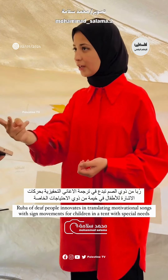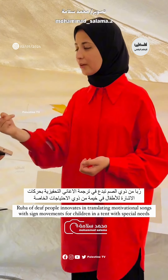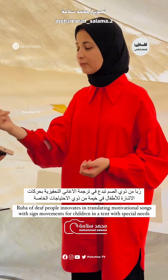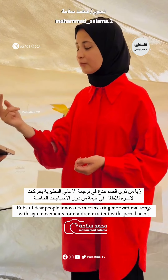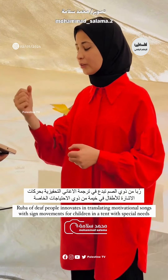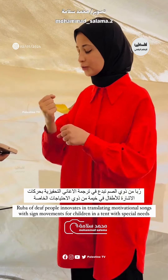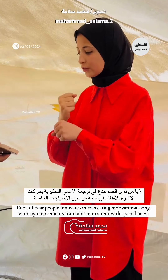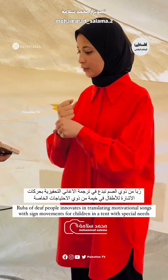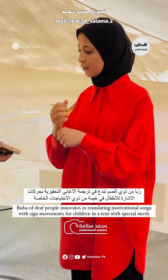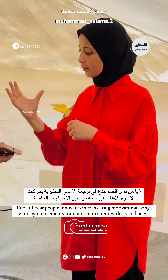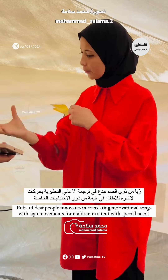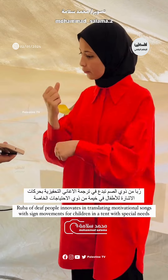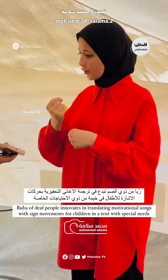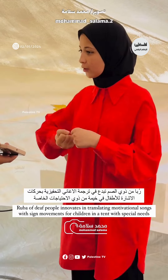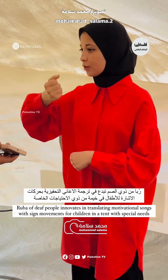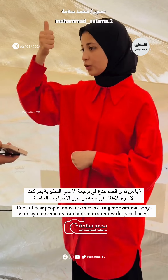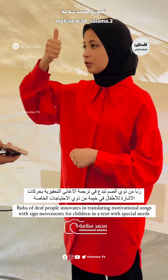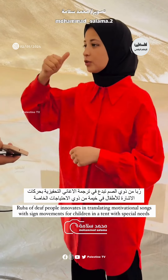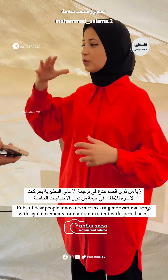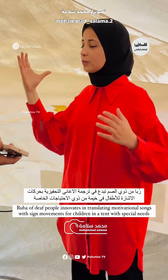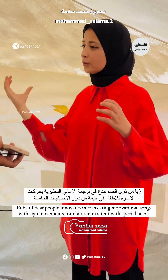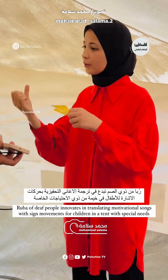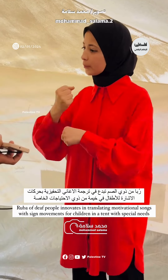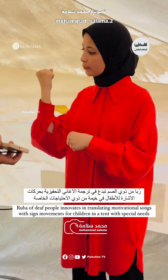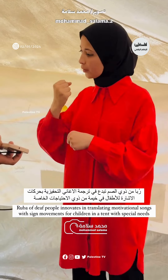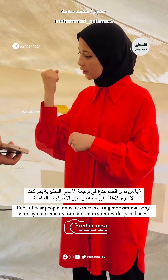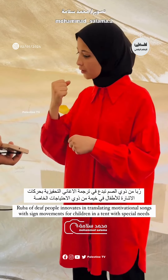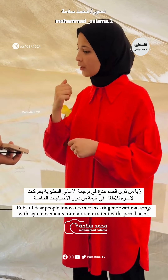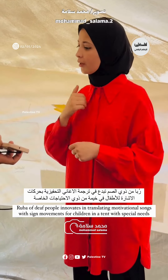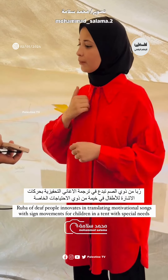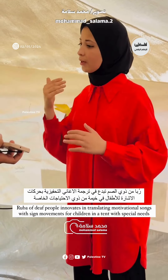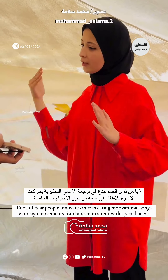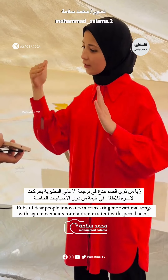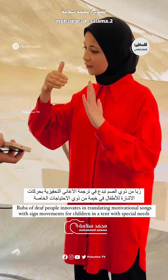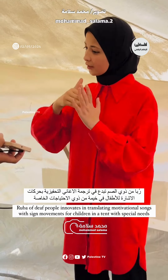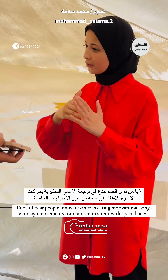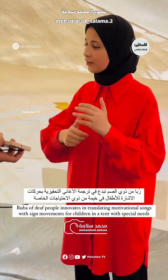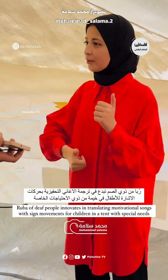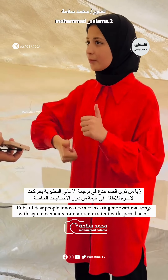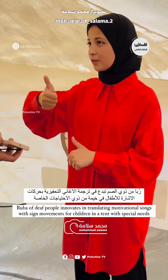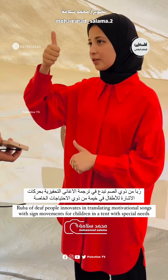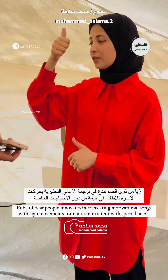لازم تكون الدنيا قبل ومضلمة